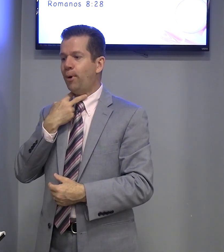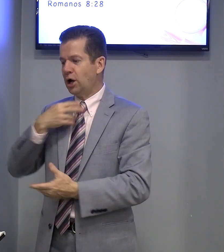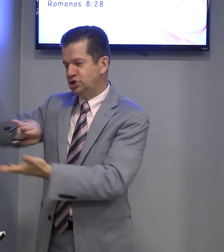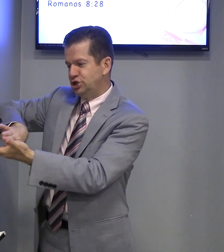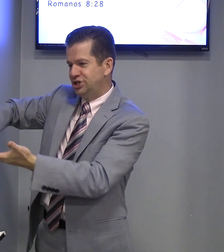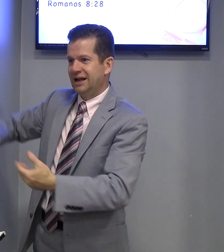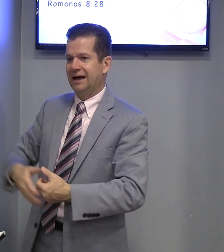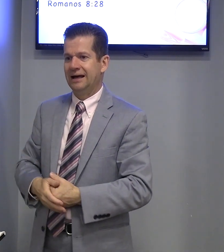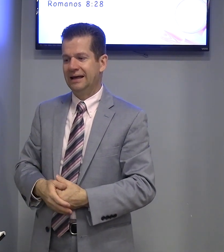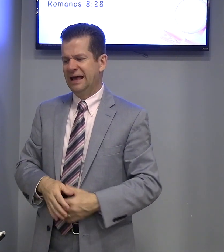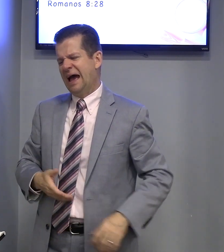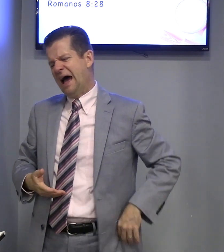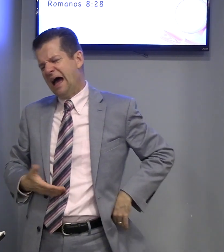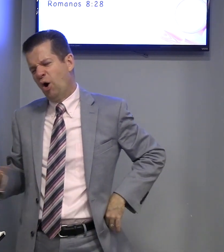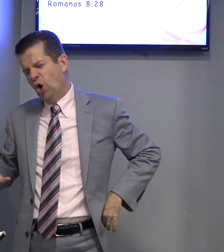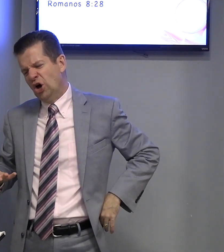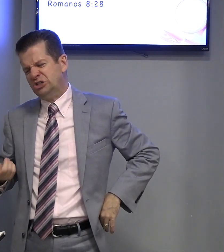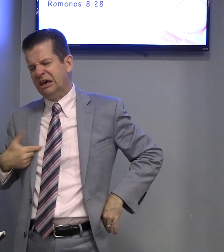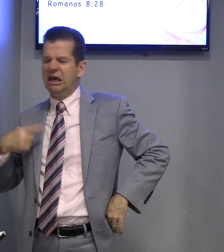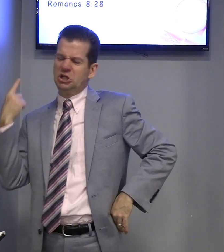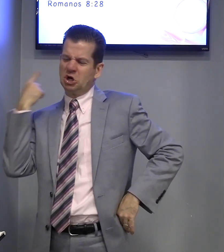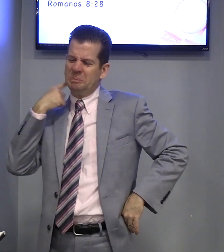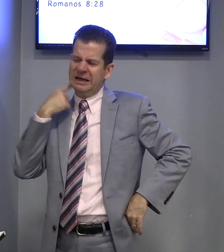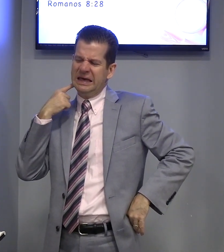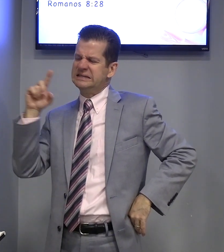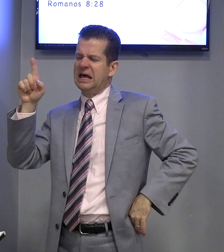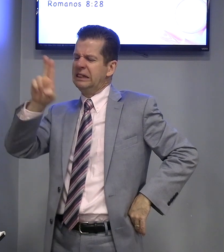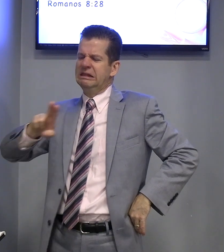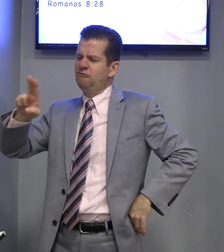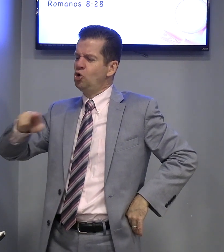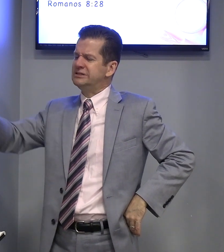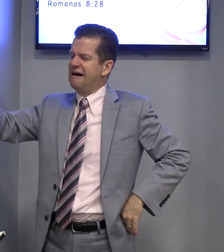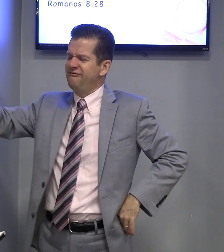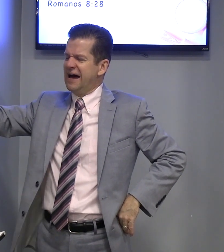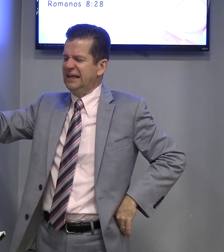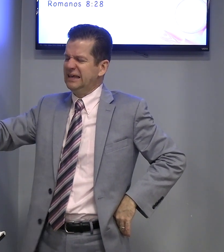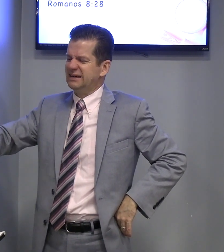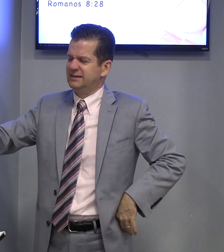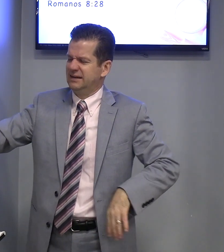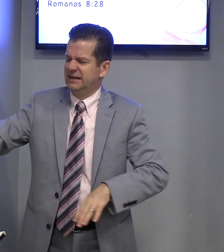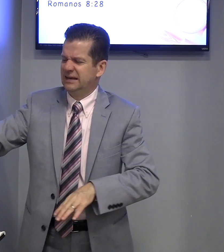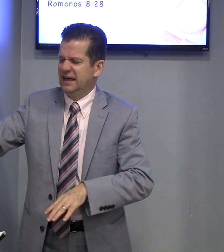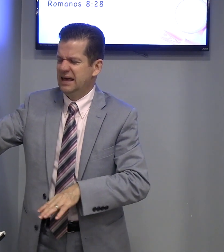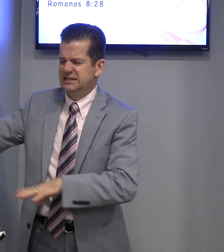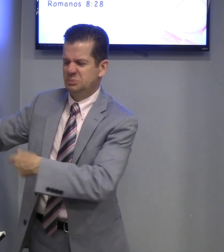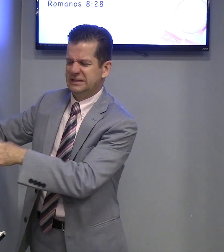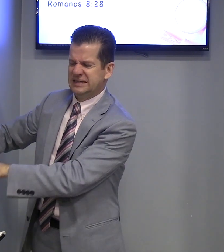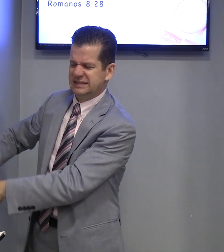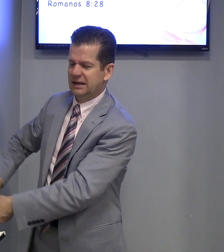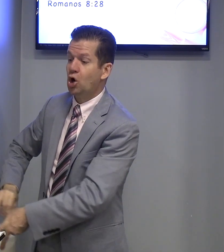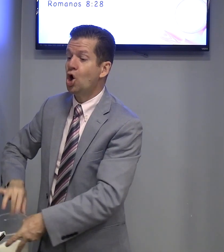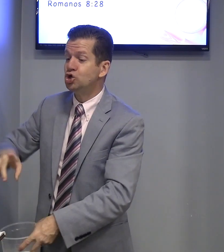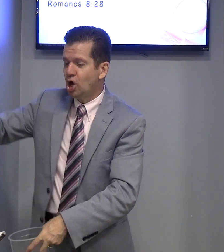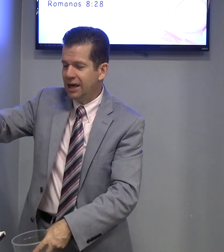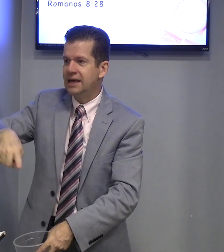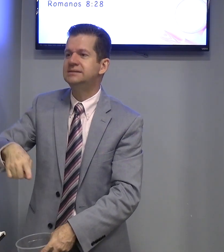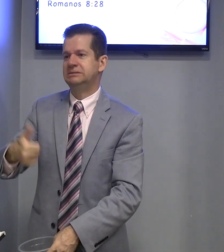pode tirar. Ah, hoje eu estou com preguiça. Não vou usar farinha. Esse não precisa, não. Só esse.